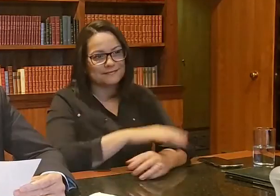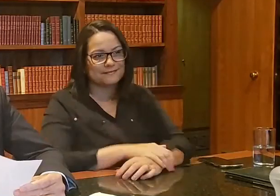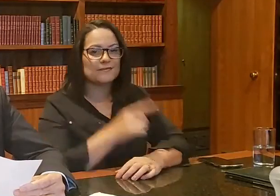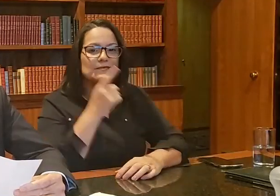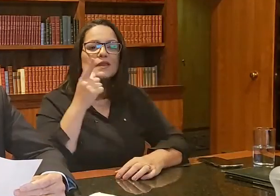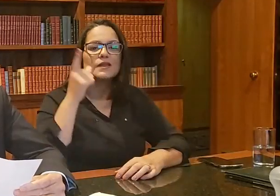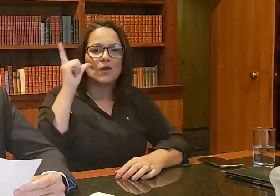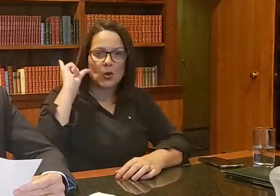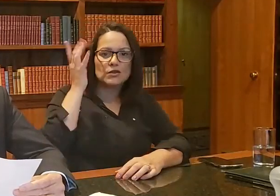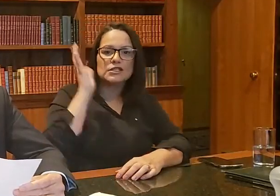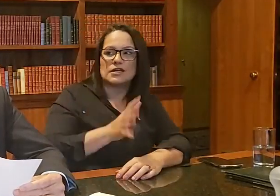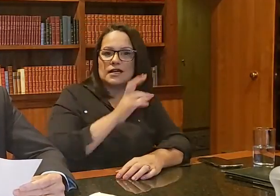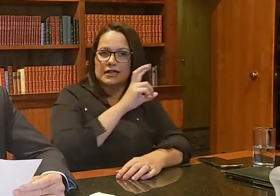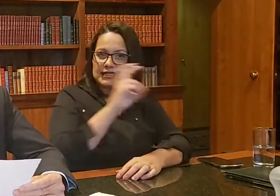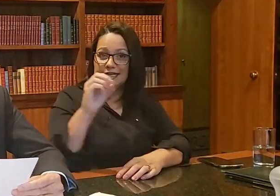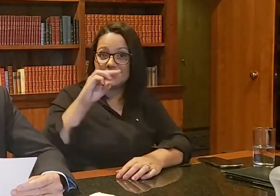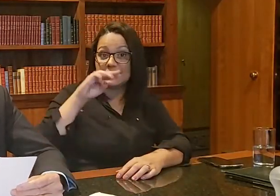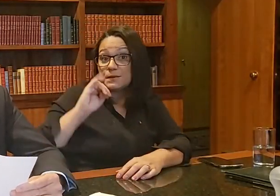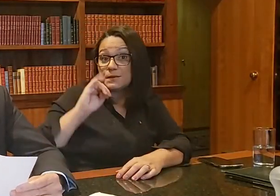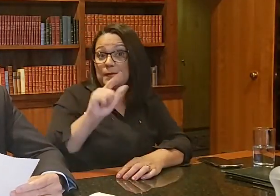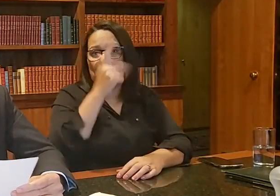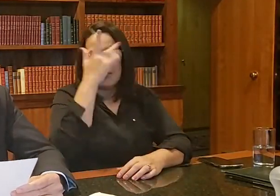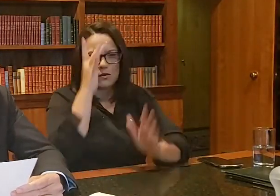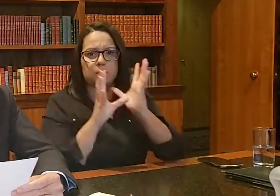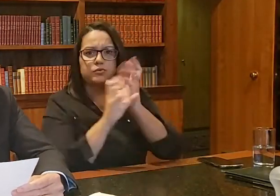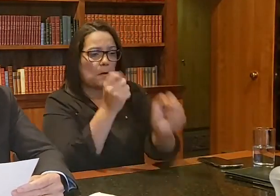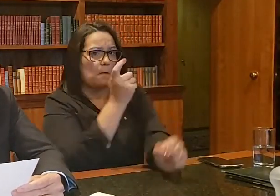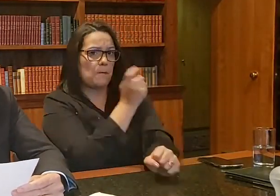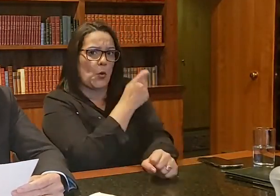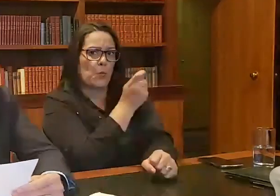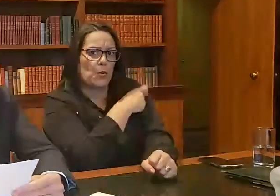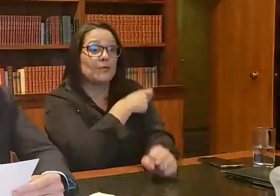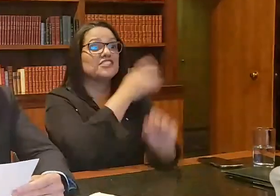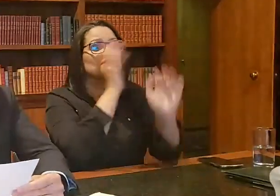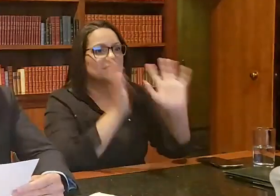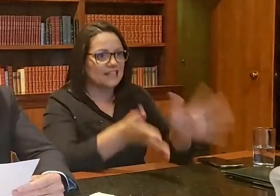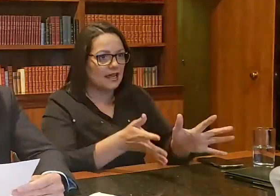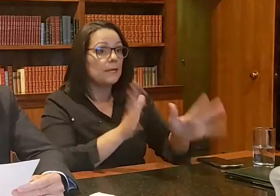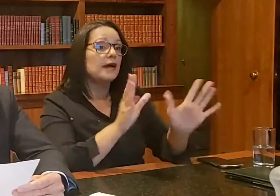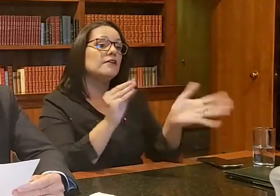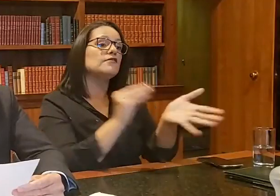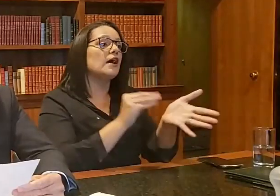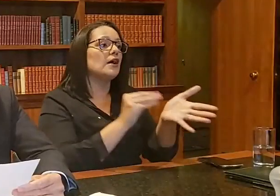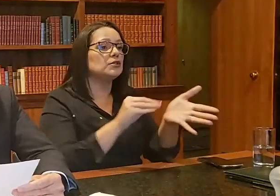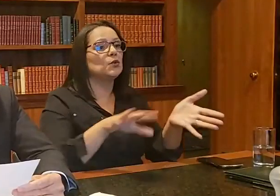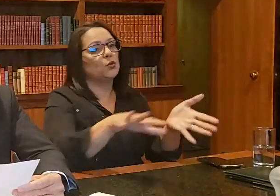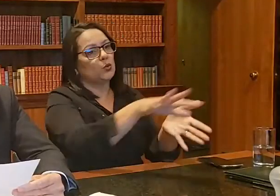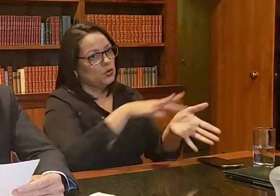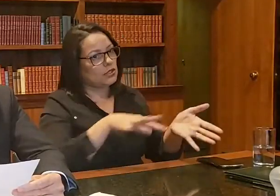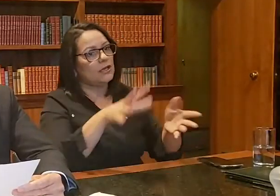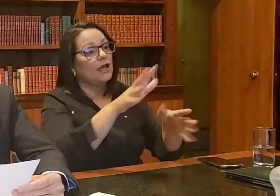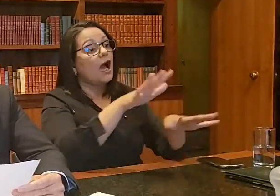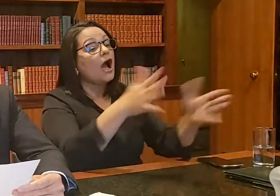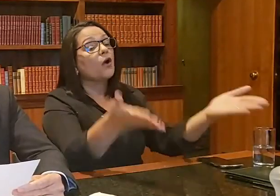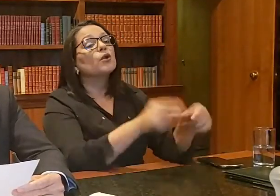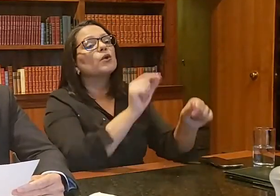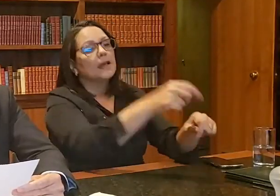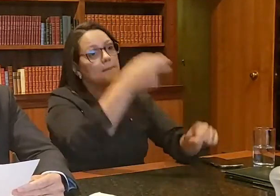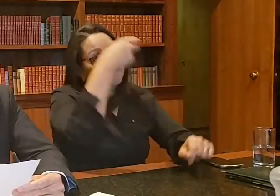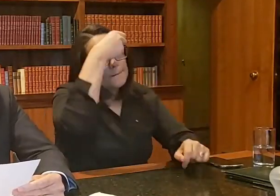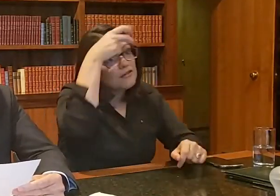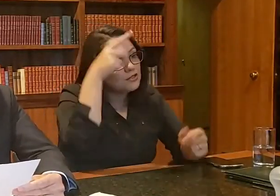passamos a marca de 500 mil doses aplicadas. Falta, em parte, né, a ponta da linha, a Prefeitura, o Estado,